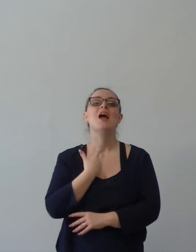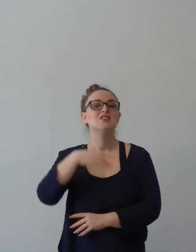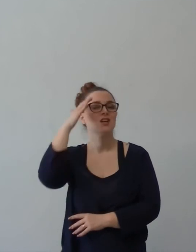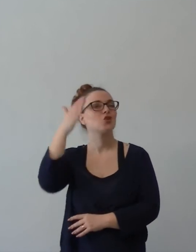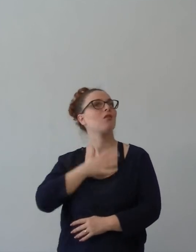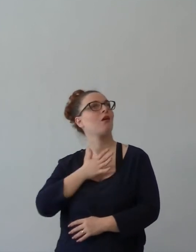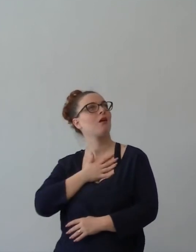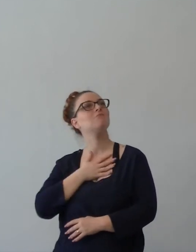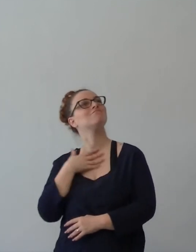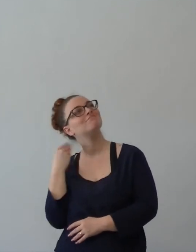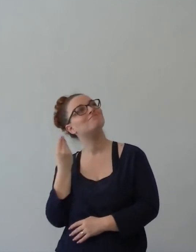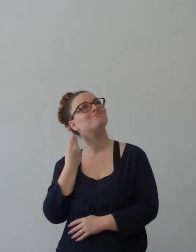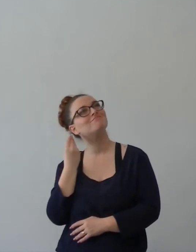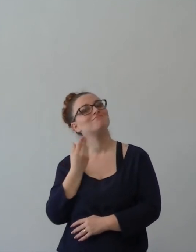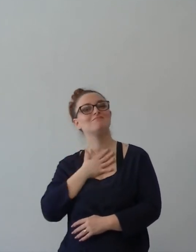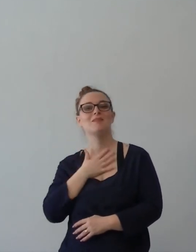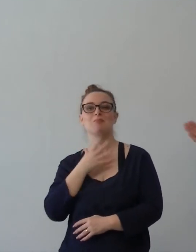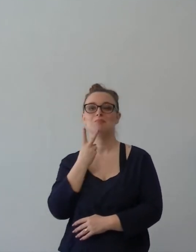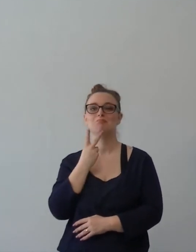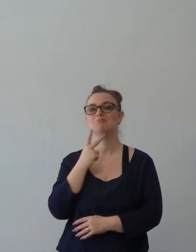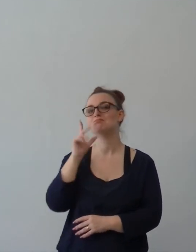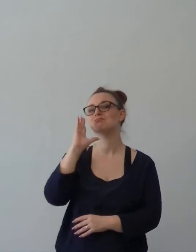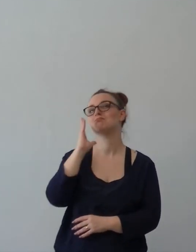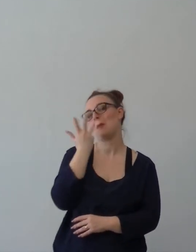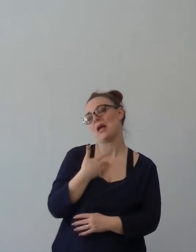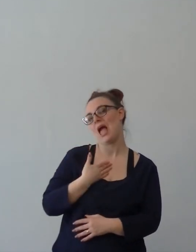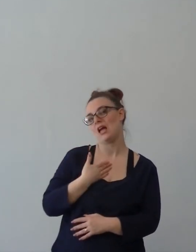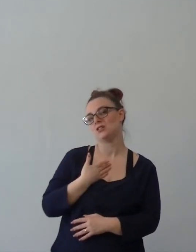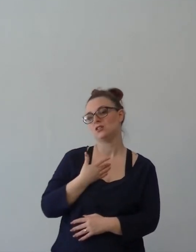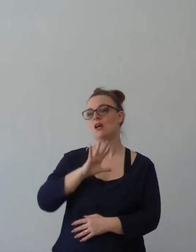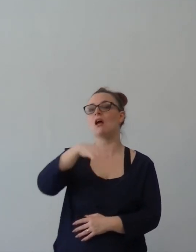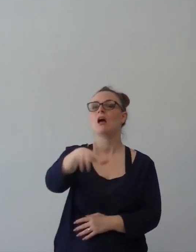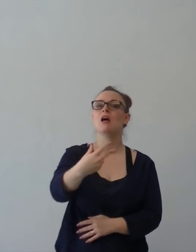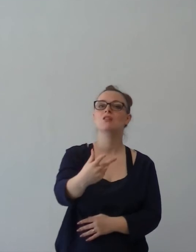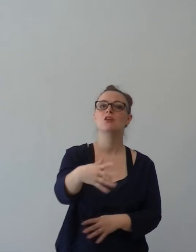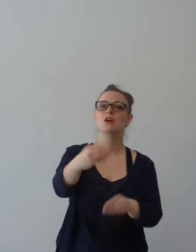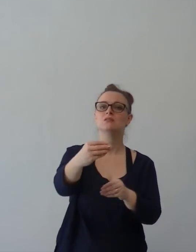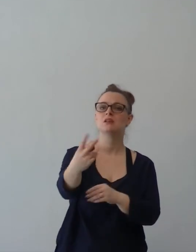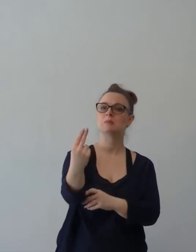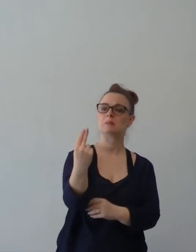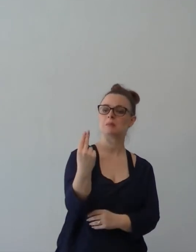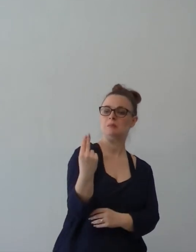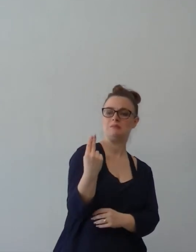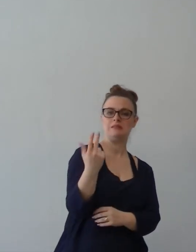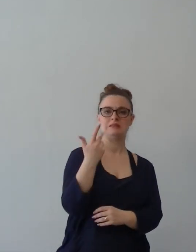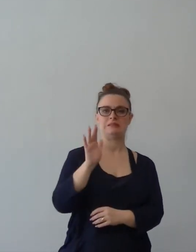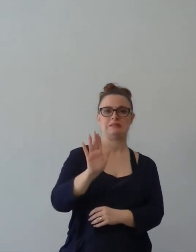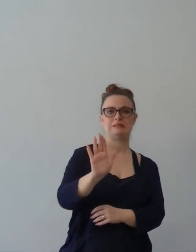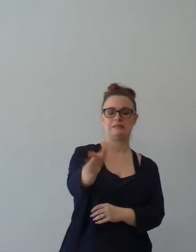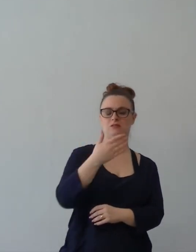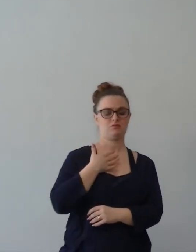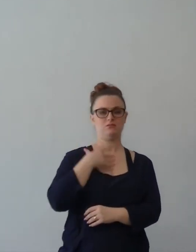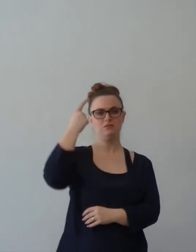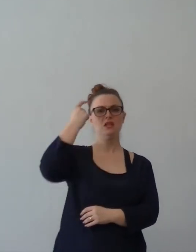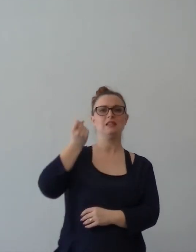e poi appena l'altro comincia a parlare, chiudiamo. Tanto pensiamo, tanto l'idea è mia è meglio, tanto che è la